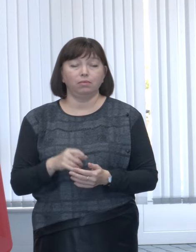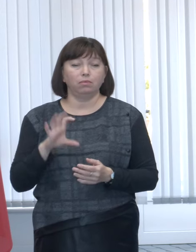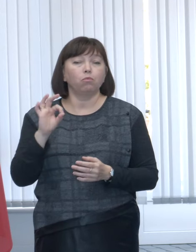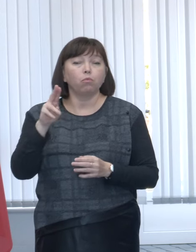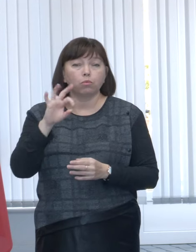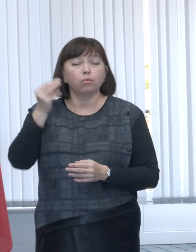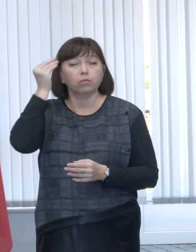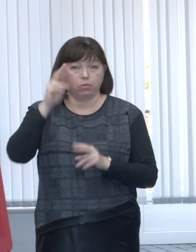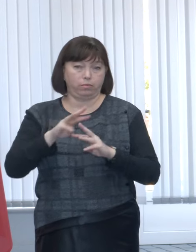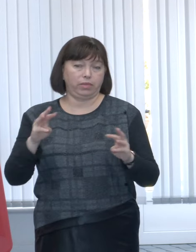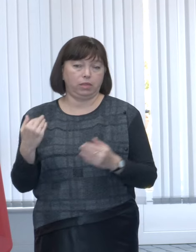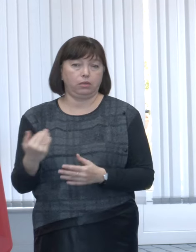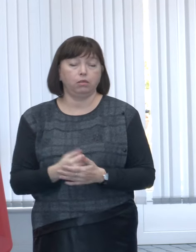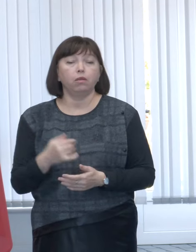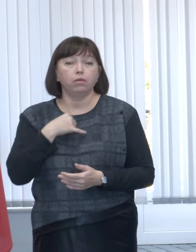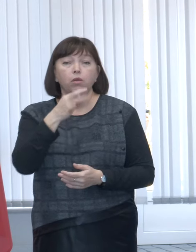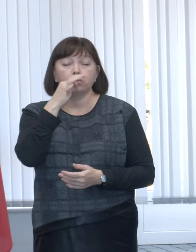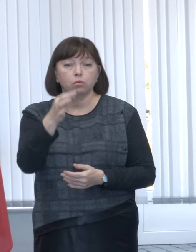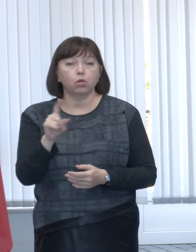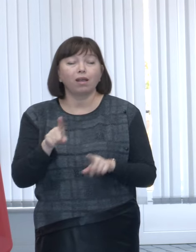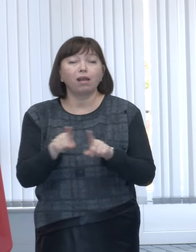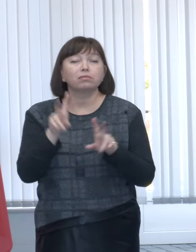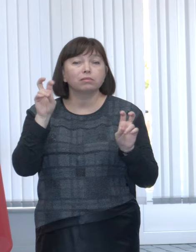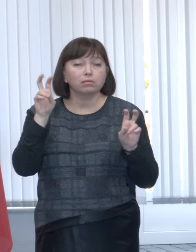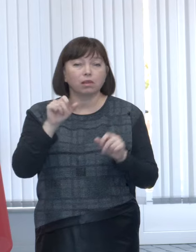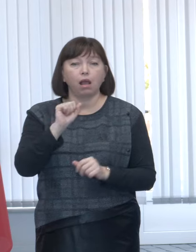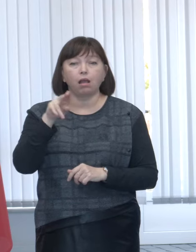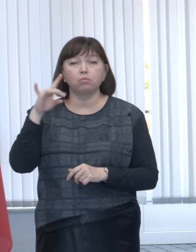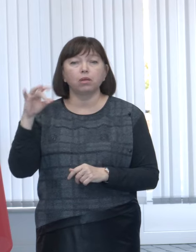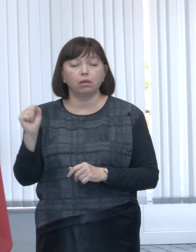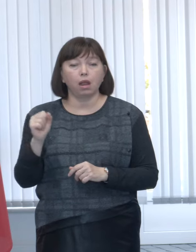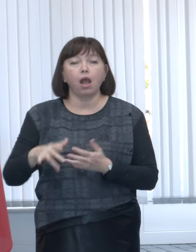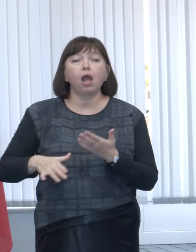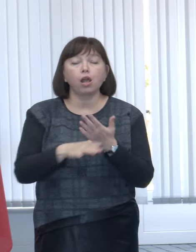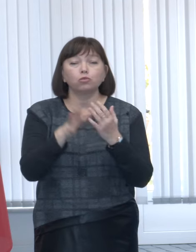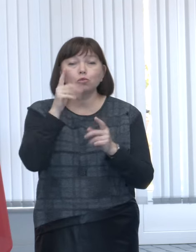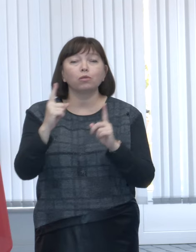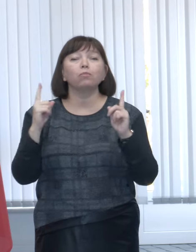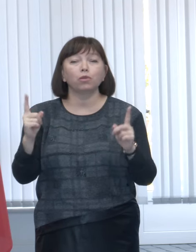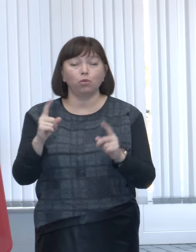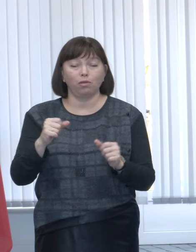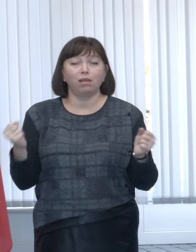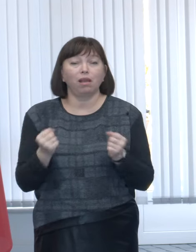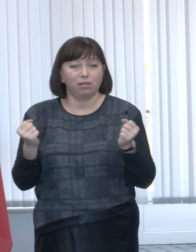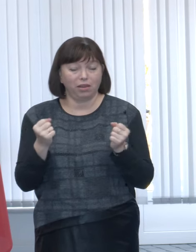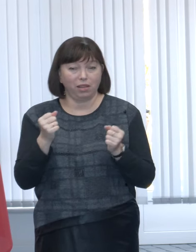Ministerului. Vreau să spun că așa numitul APRA ajutor pentru perioada regională tot era